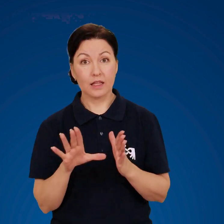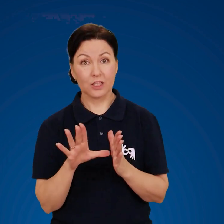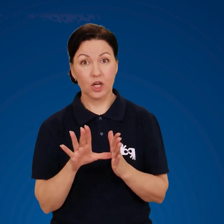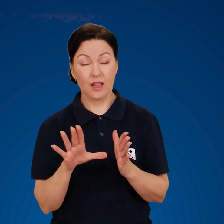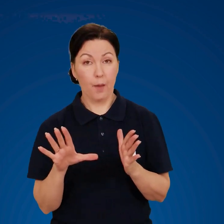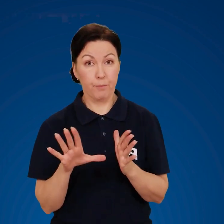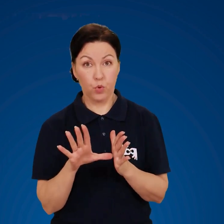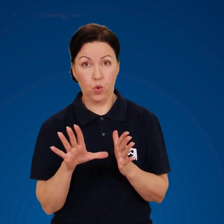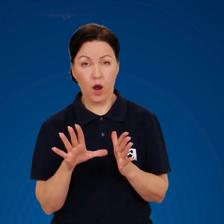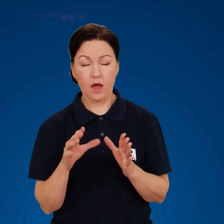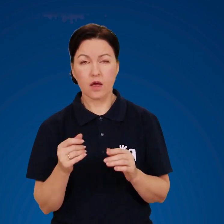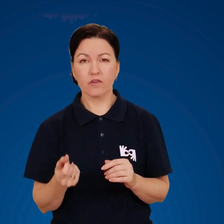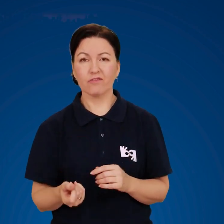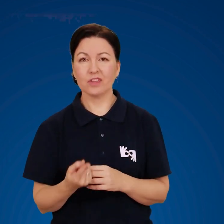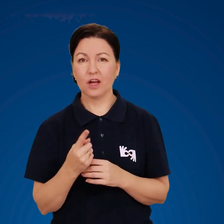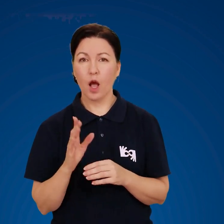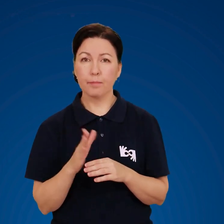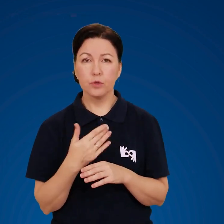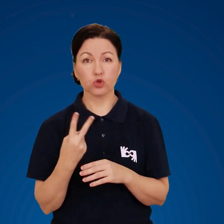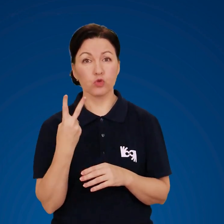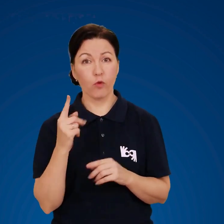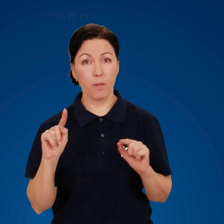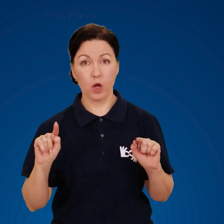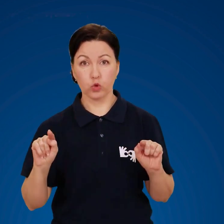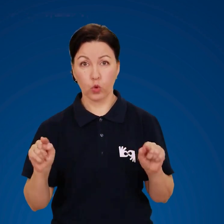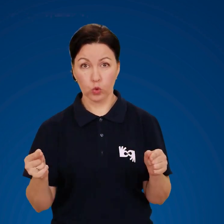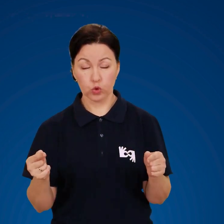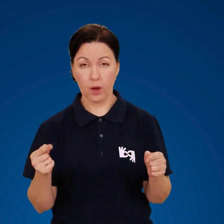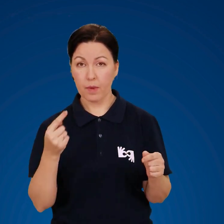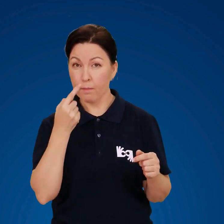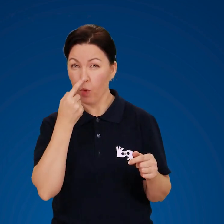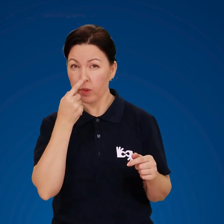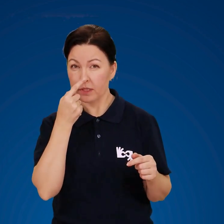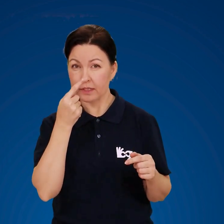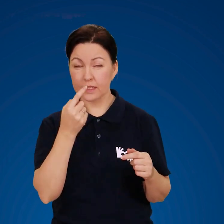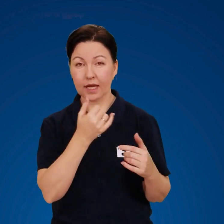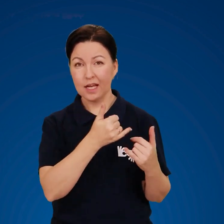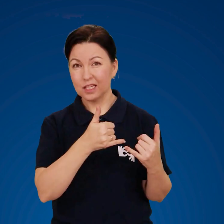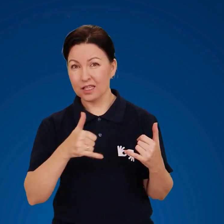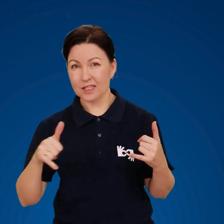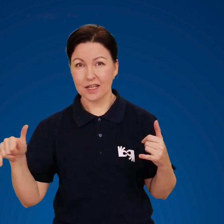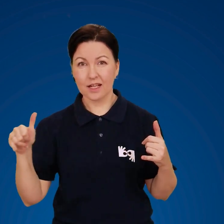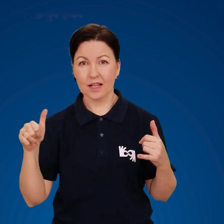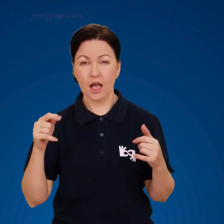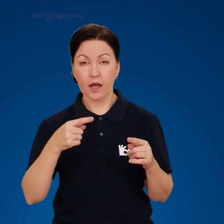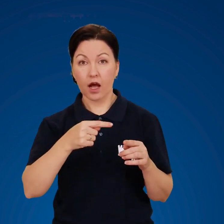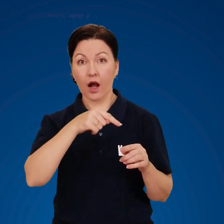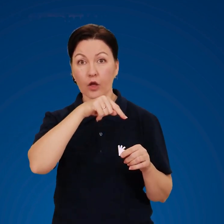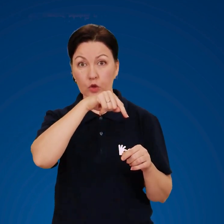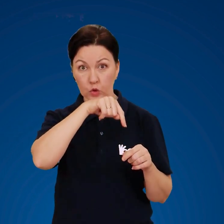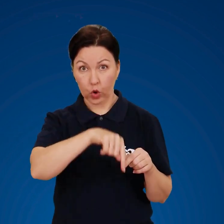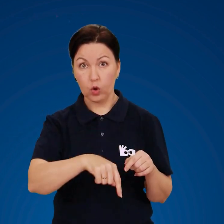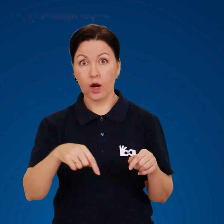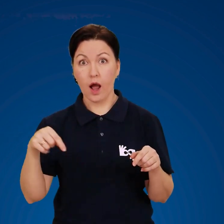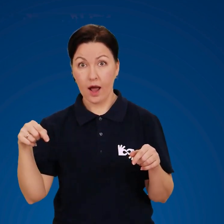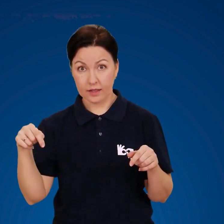що виникає між двома точками поблизу стромопровідної лінії, яка торкається землі на